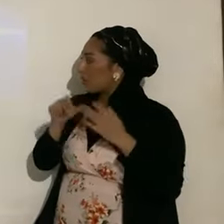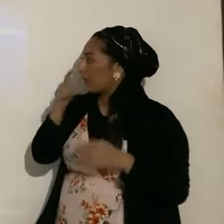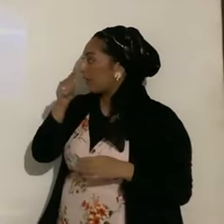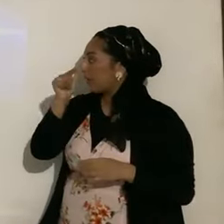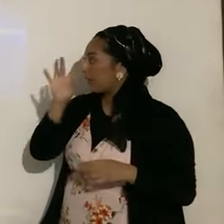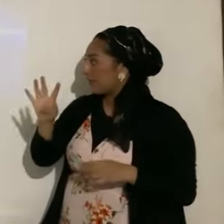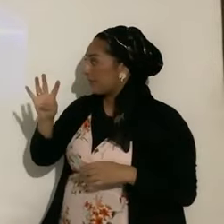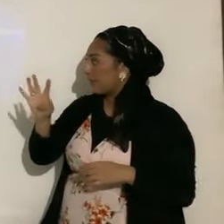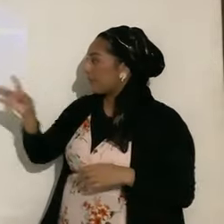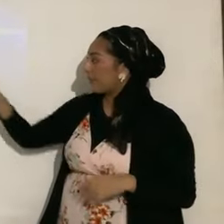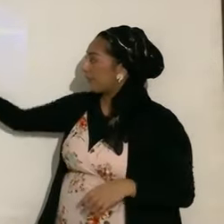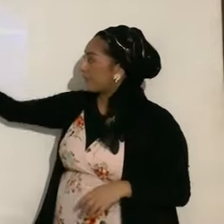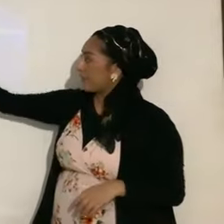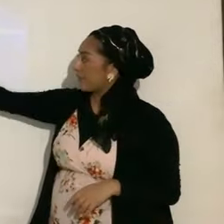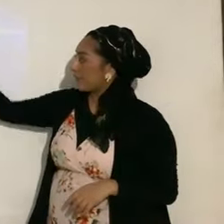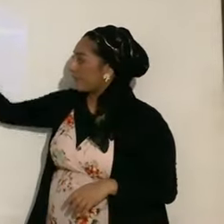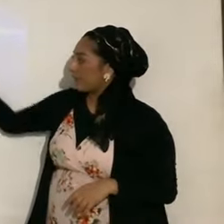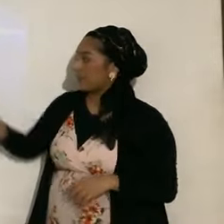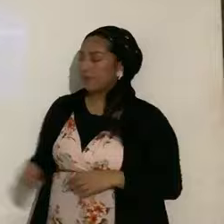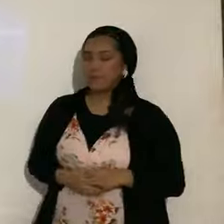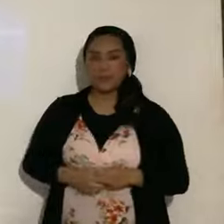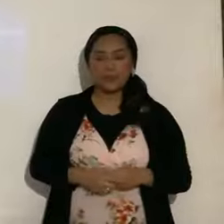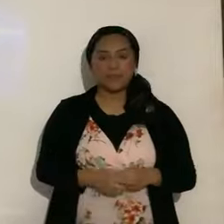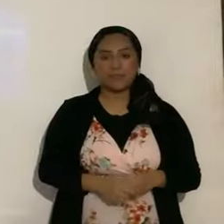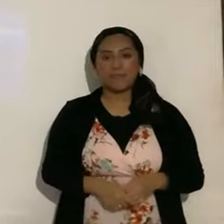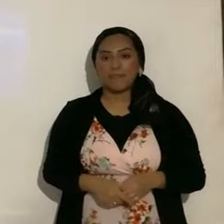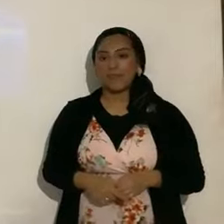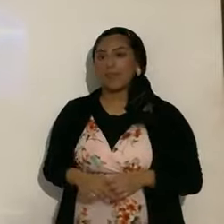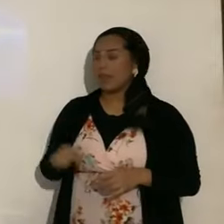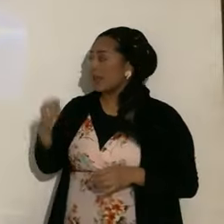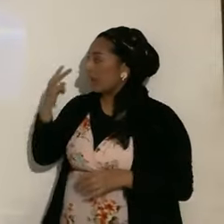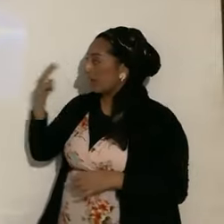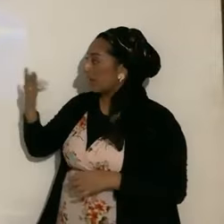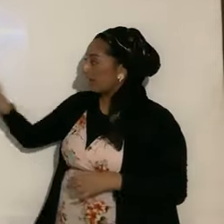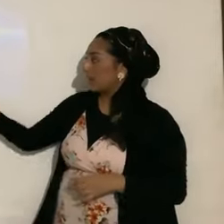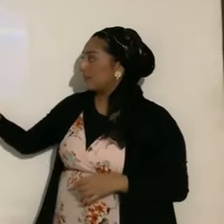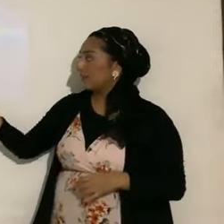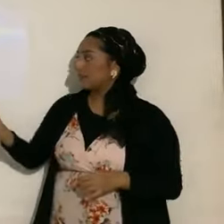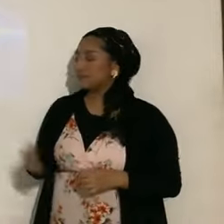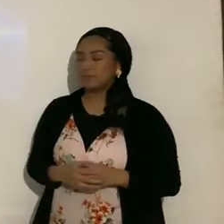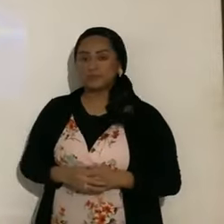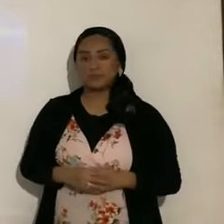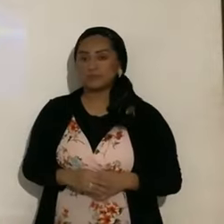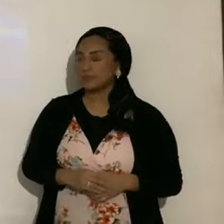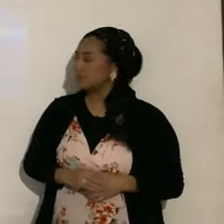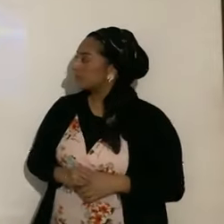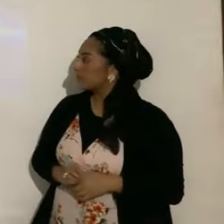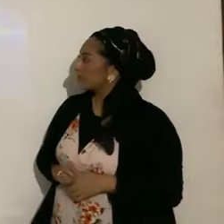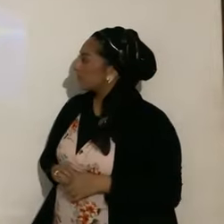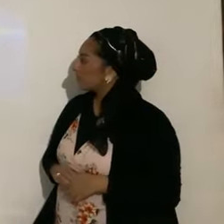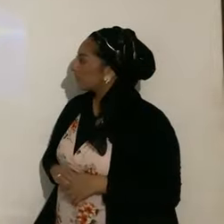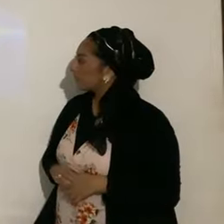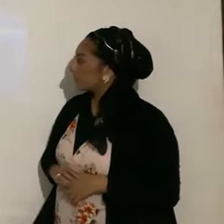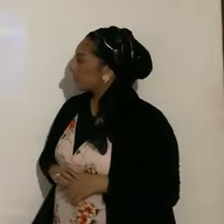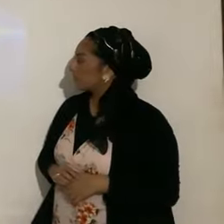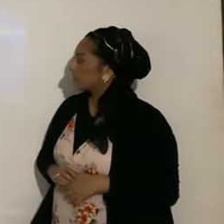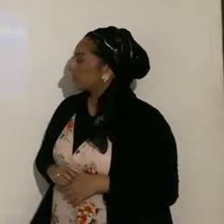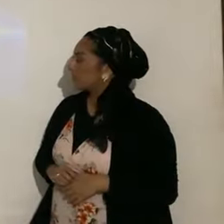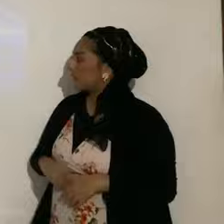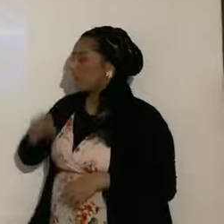2024, y ahí está, el de la izquierda, será un anular solar, un anular, y el